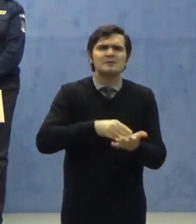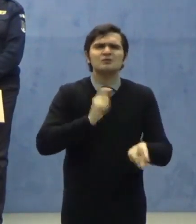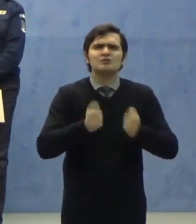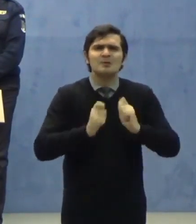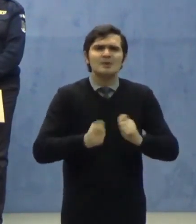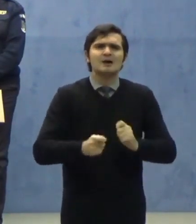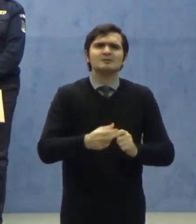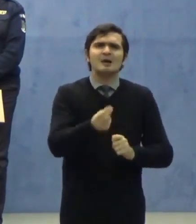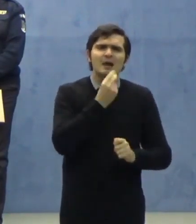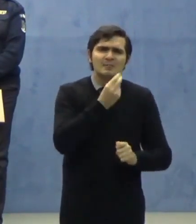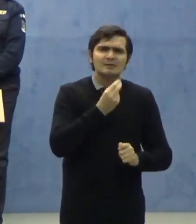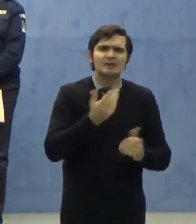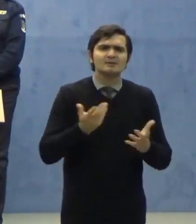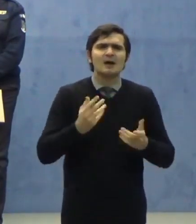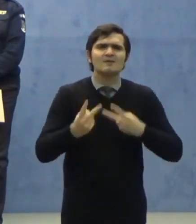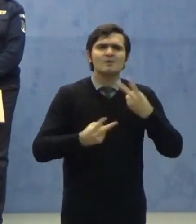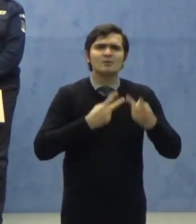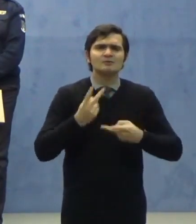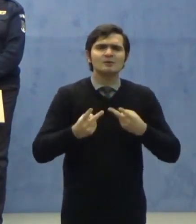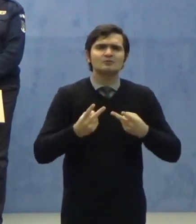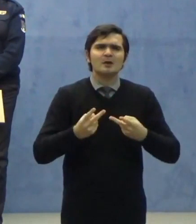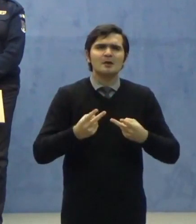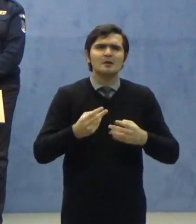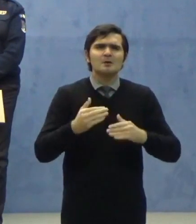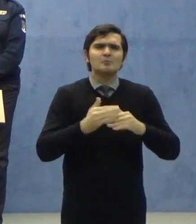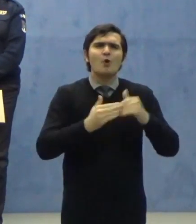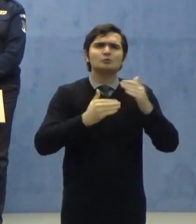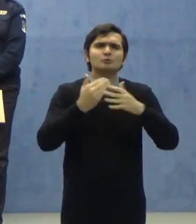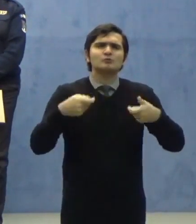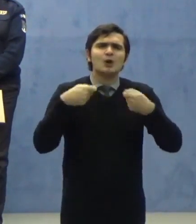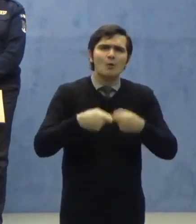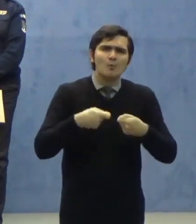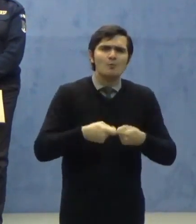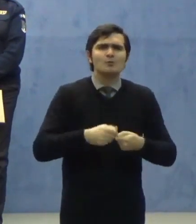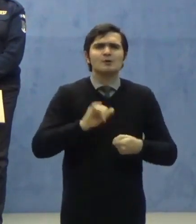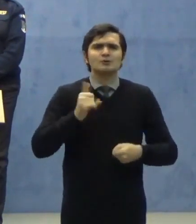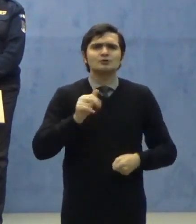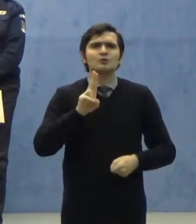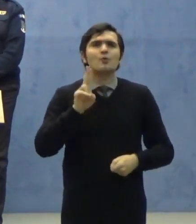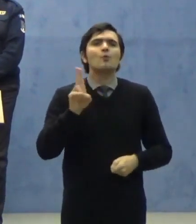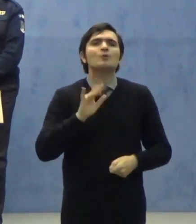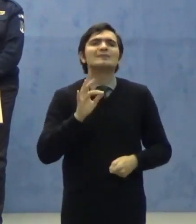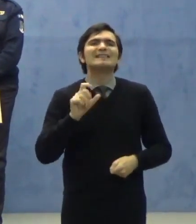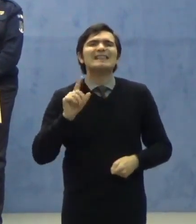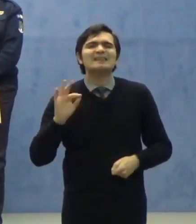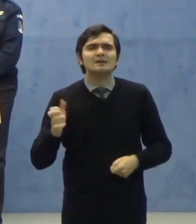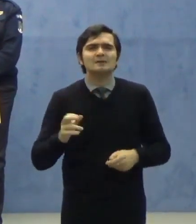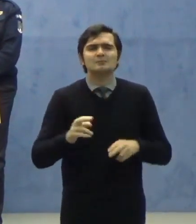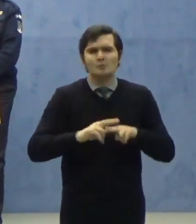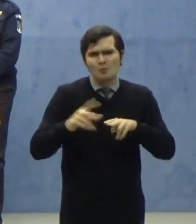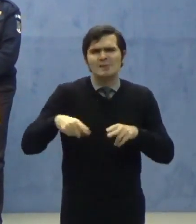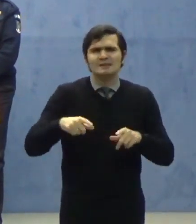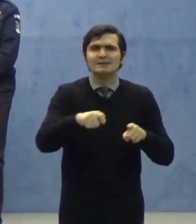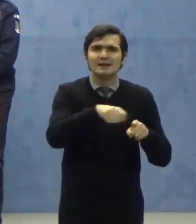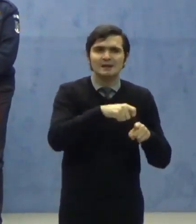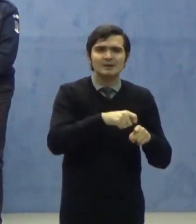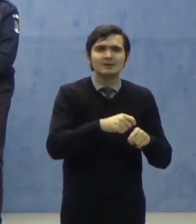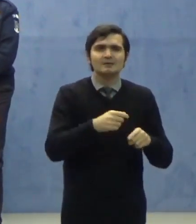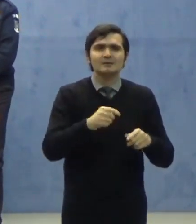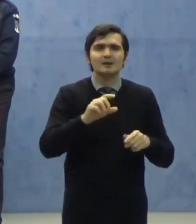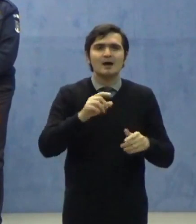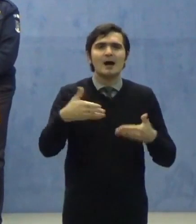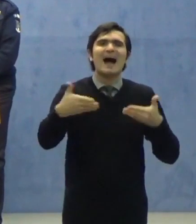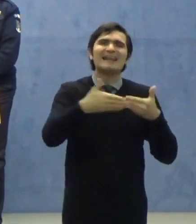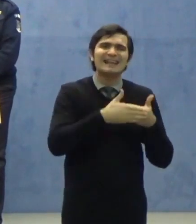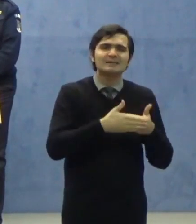publică, ce utilizează o infrastructură comună și utilități adecvate, astfel cum este ea reglementată la anexa din legea